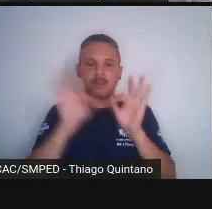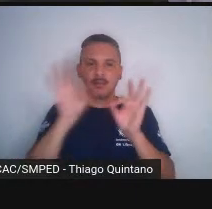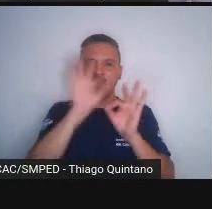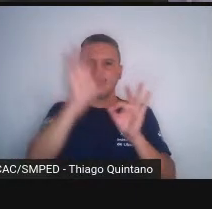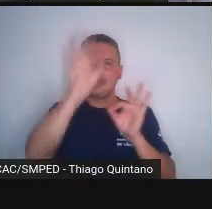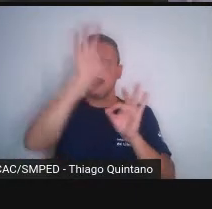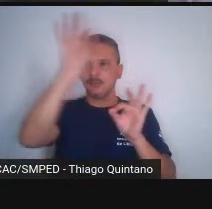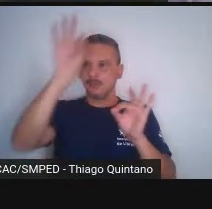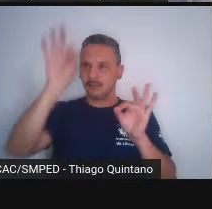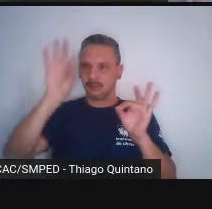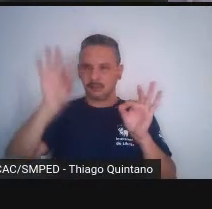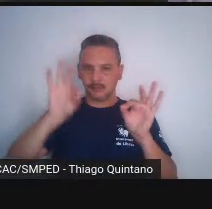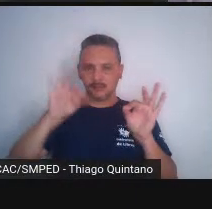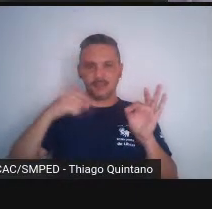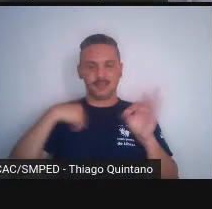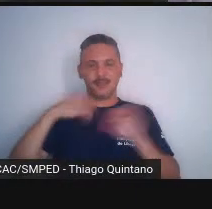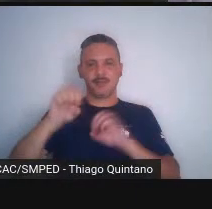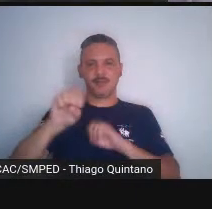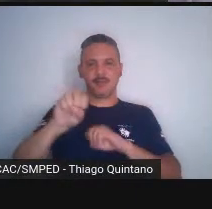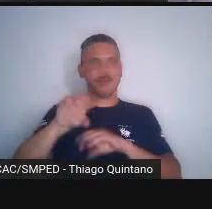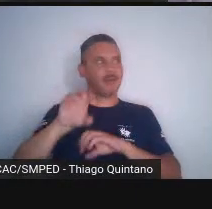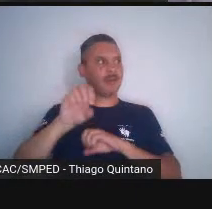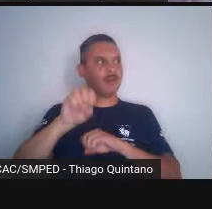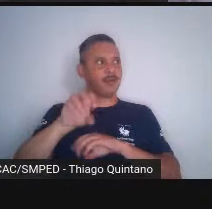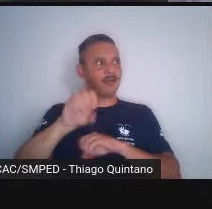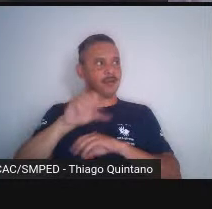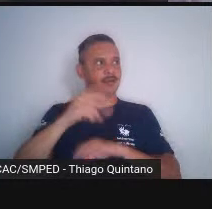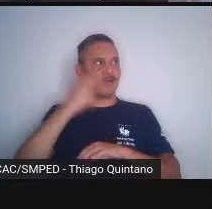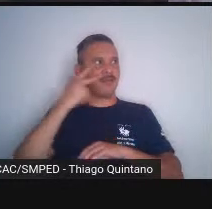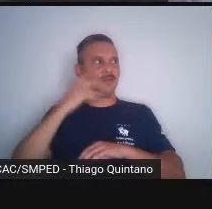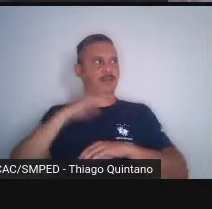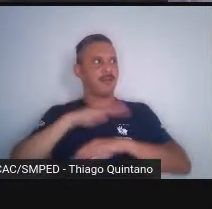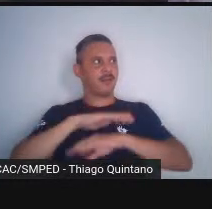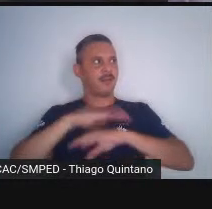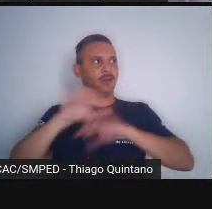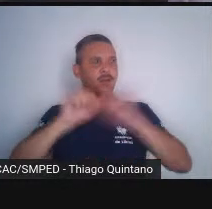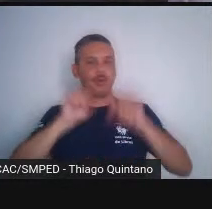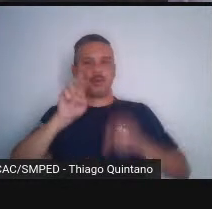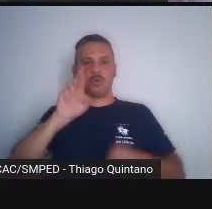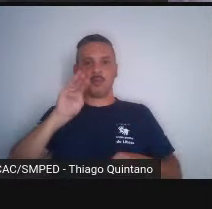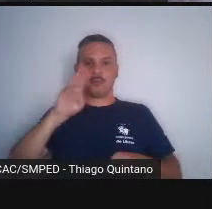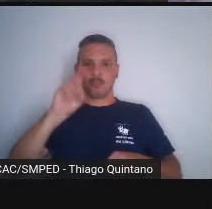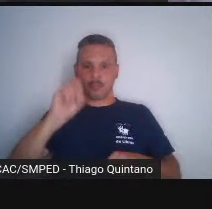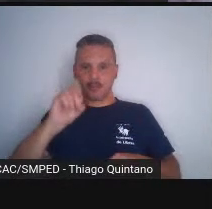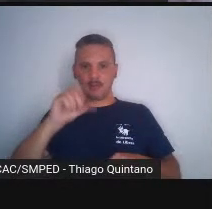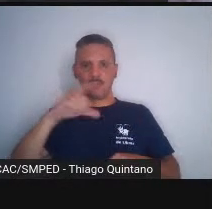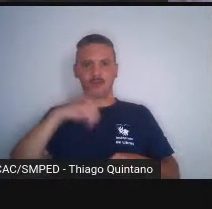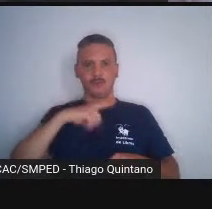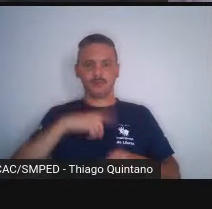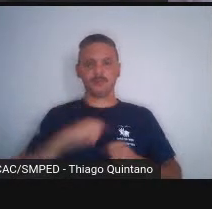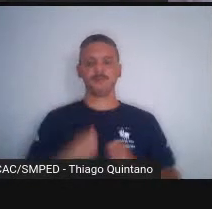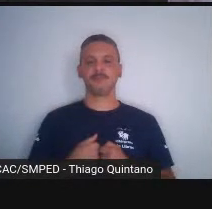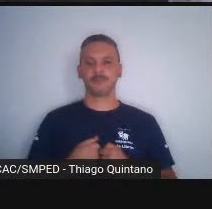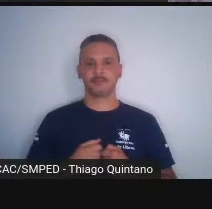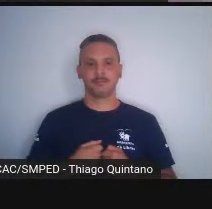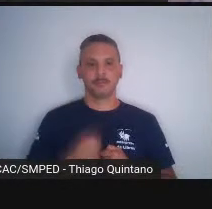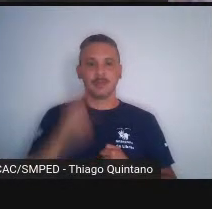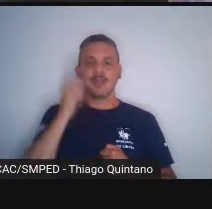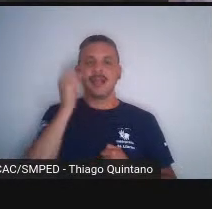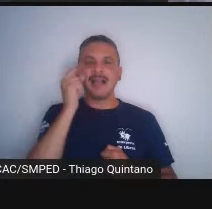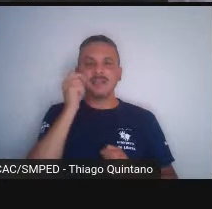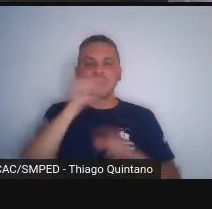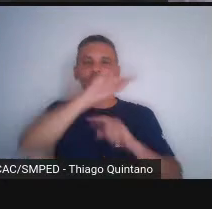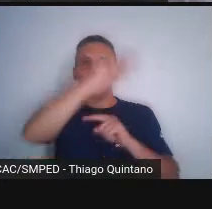aula, para dar aula com a mancha urbana, tudo que é esse contorno azul é mancha urbana, quer dizer, que